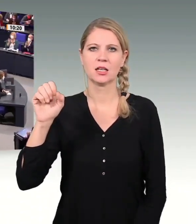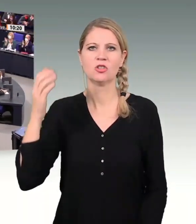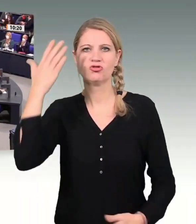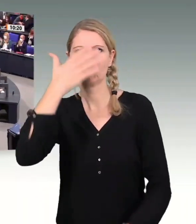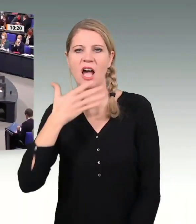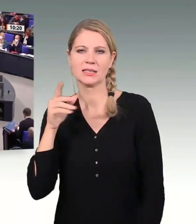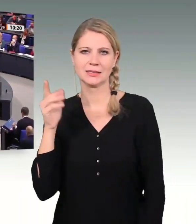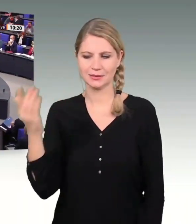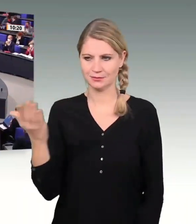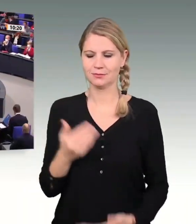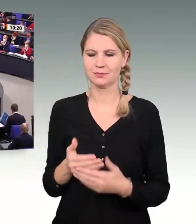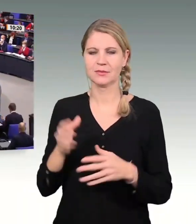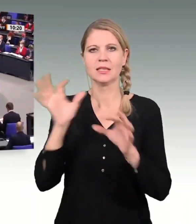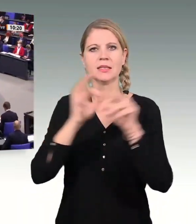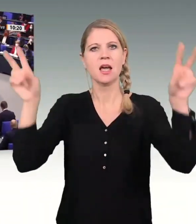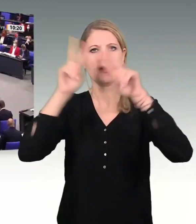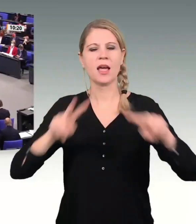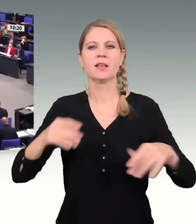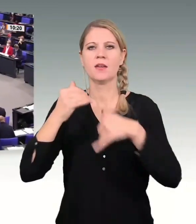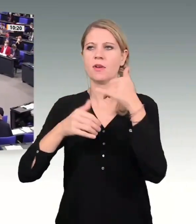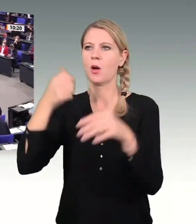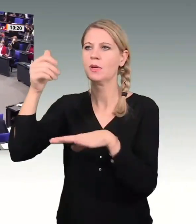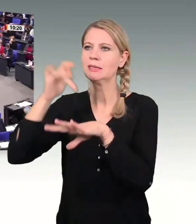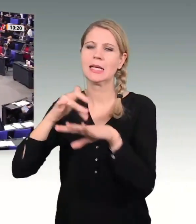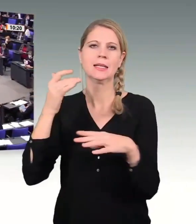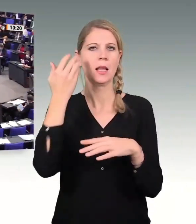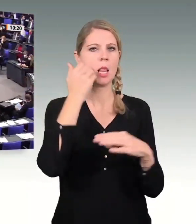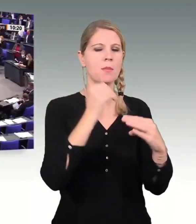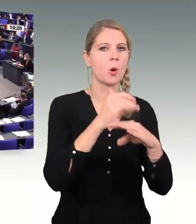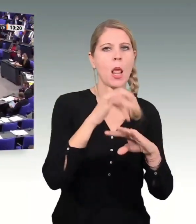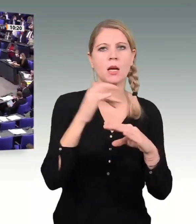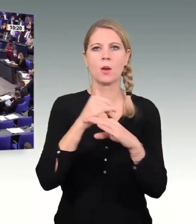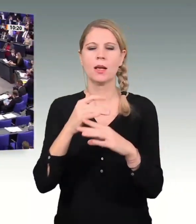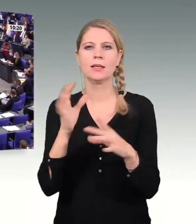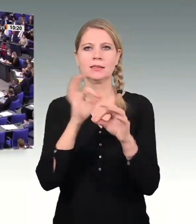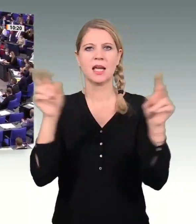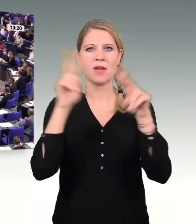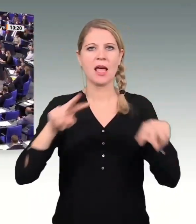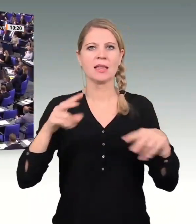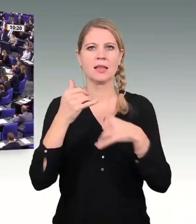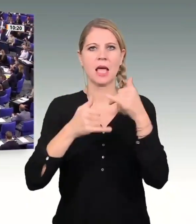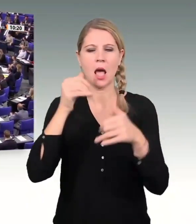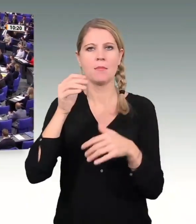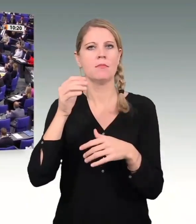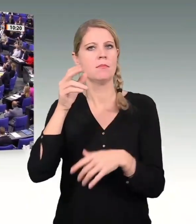Sehr verehrte Frau Präsidentin, liebe Kolleginnen und Kollegen, meine sehr verehrten Damen und Herren an den Fernsehbildschirmen. Max Frisch hat mal gesagt,